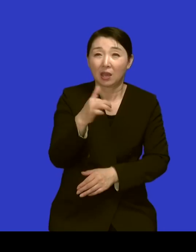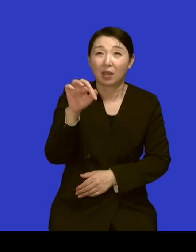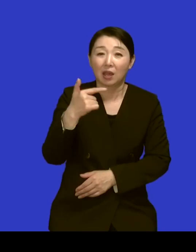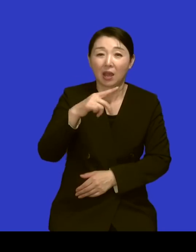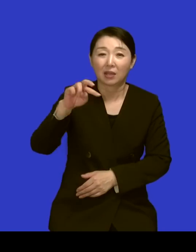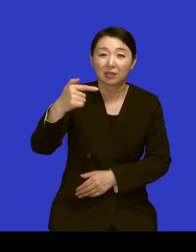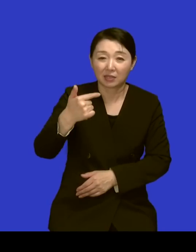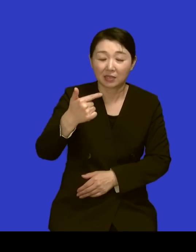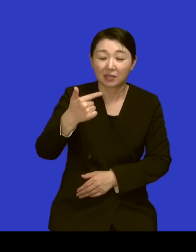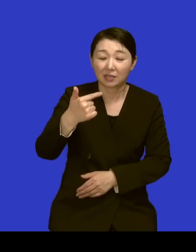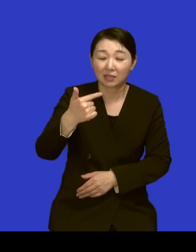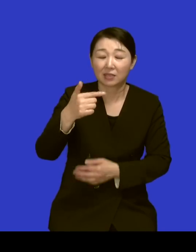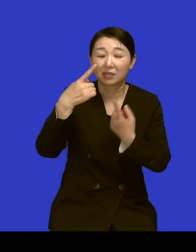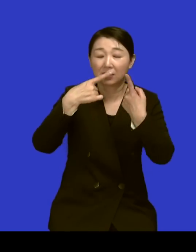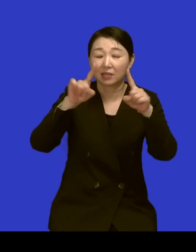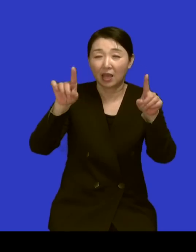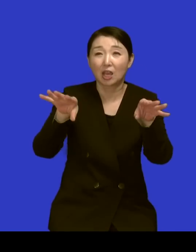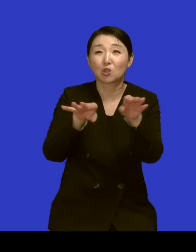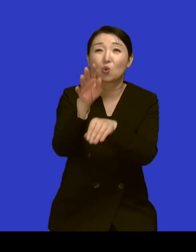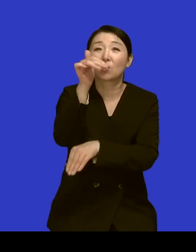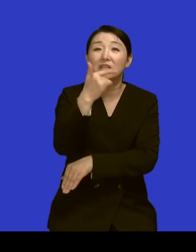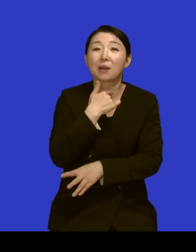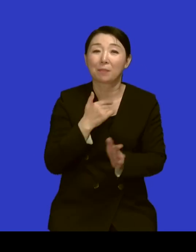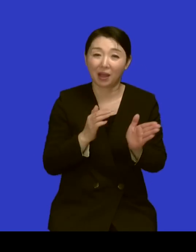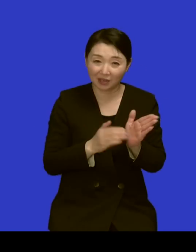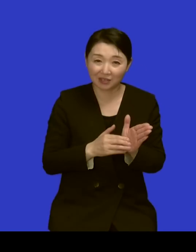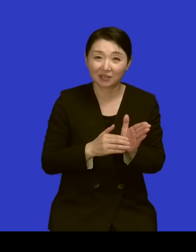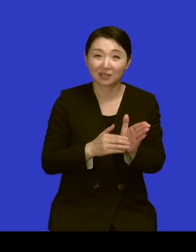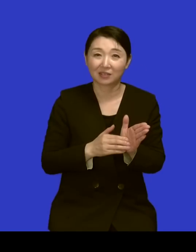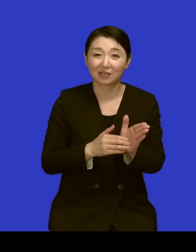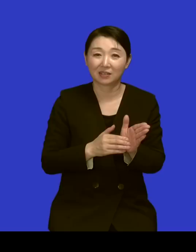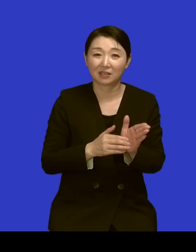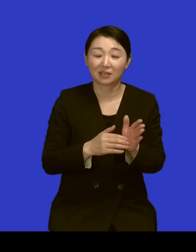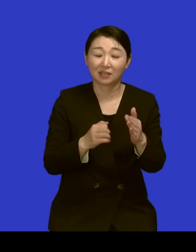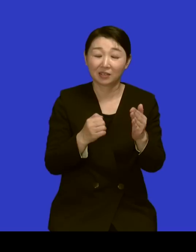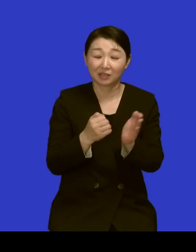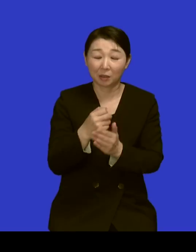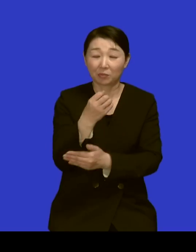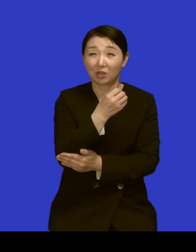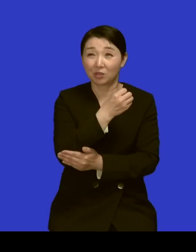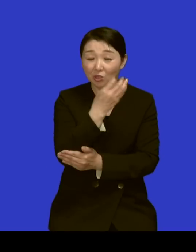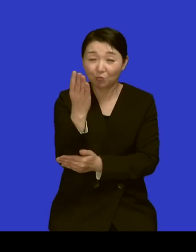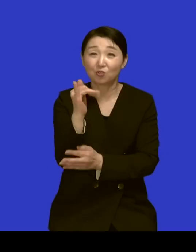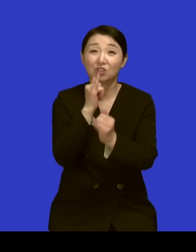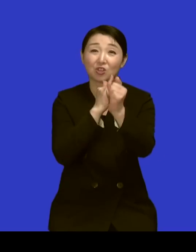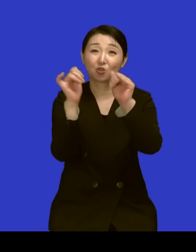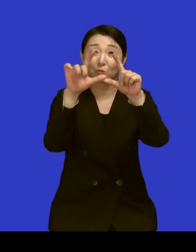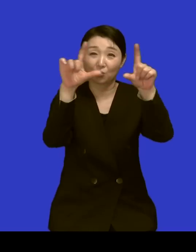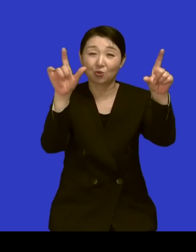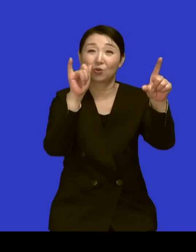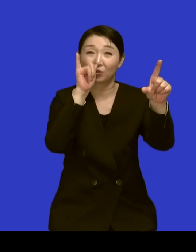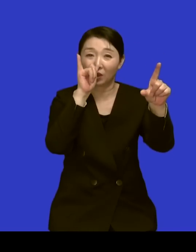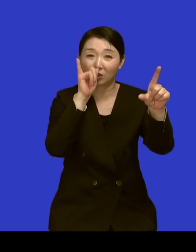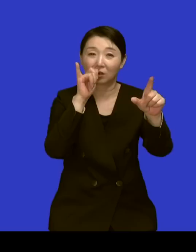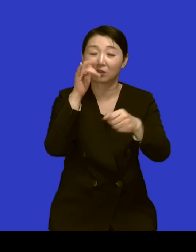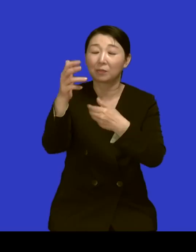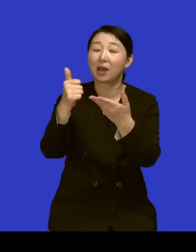네 그러니까 이제 그렇게 해서 총장님이 되시니까 막 신문에 인터뷰들을 하나님 전상서가 막 나왔죠